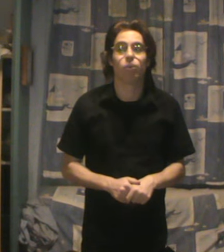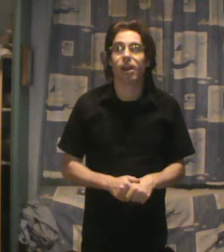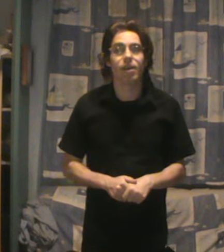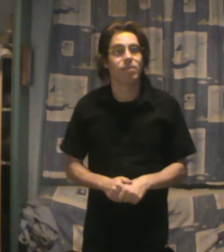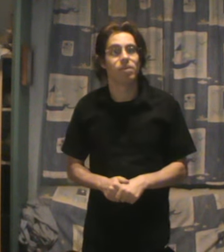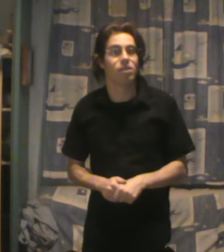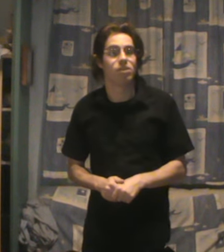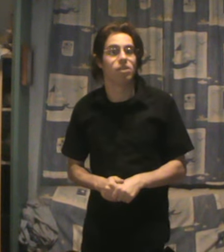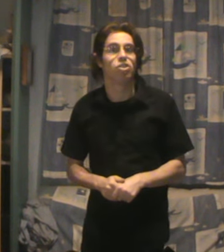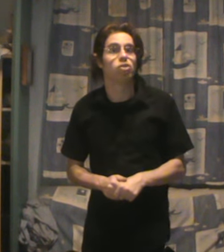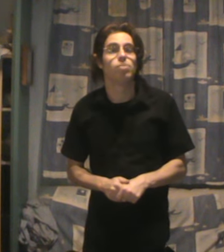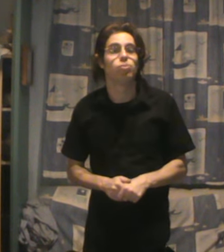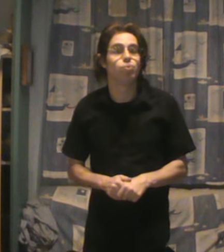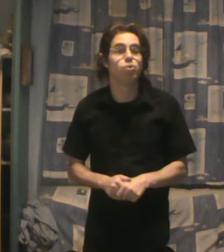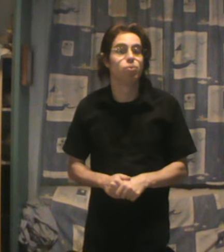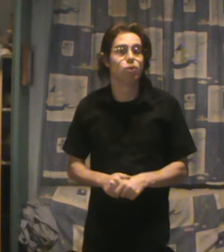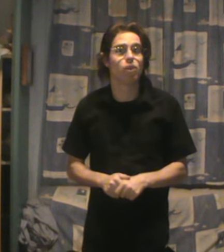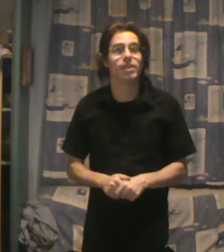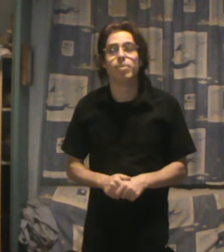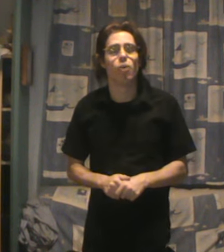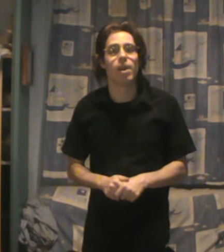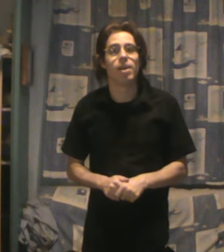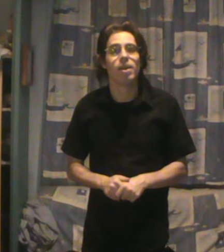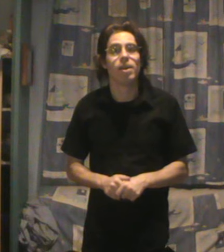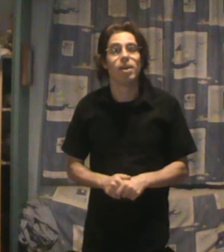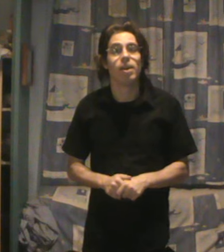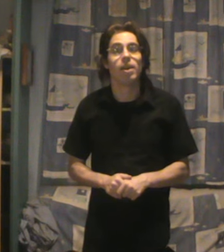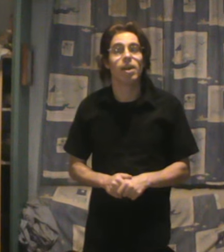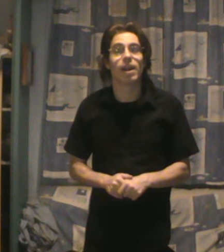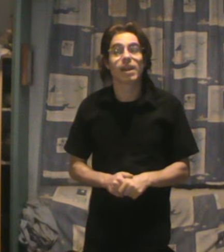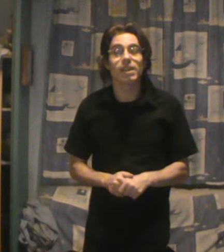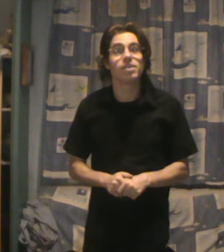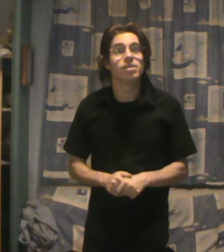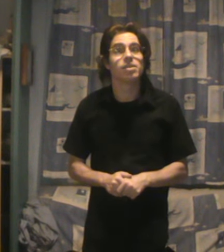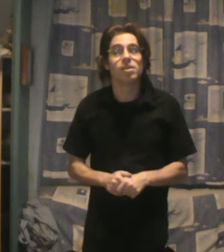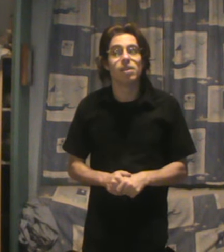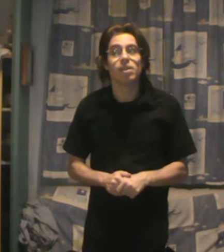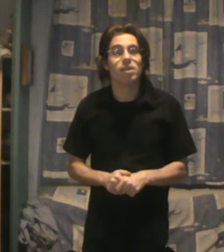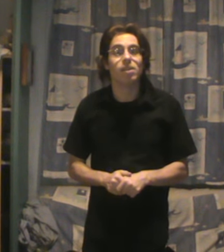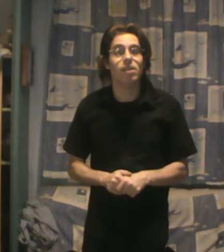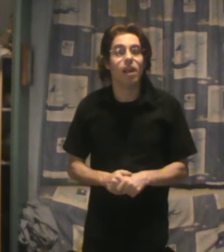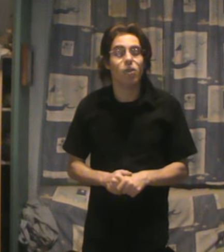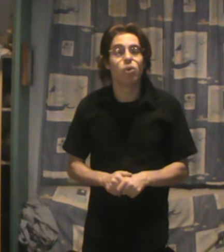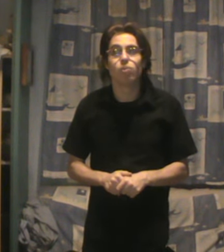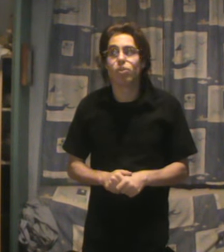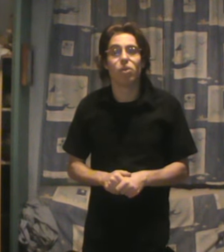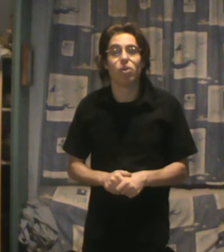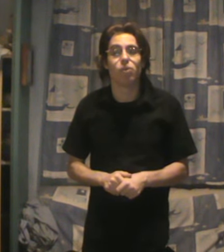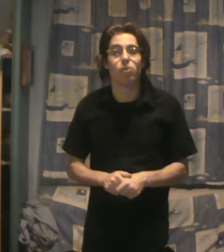contraire, les choses ont plutôt tendance à s'améliorer. Et la crise n'a lieu que depuis qu'on